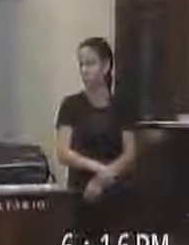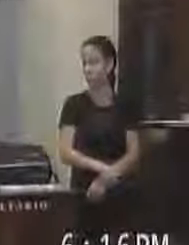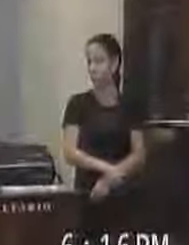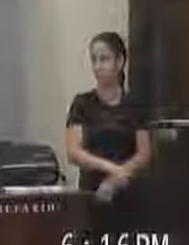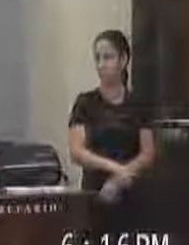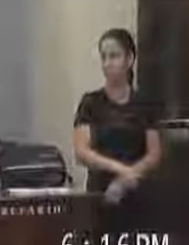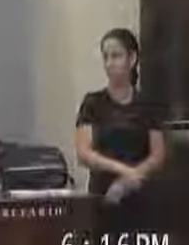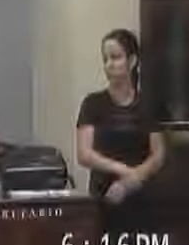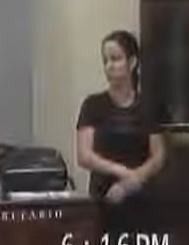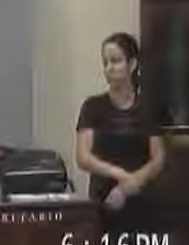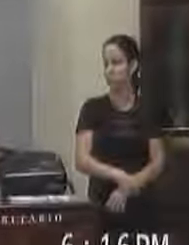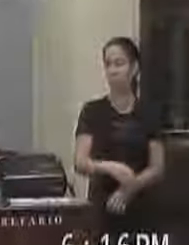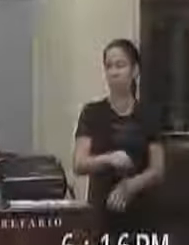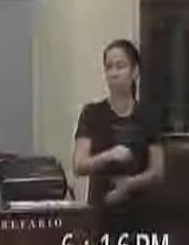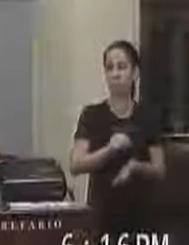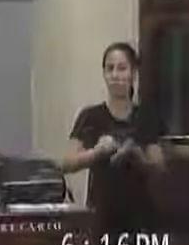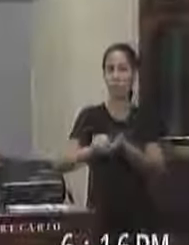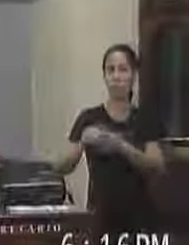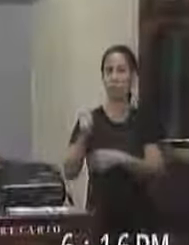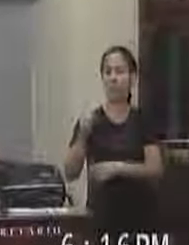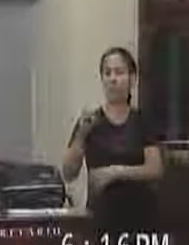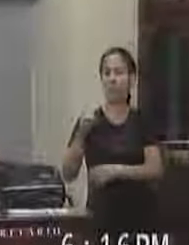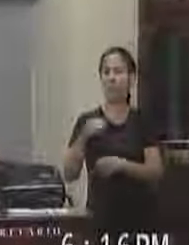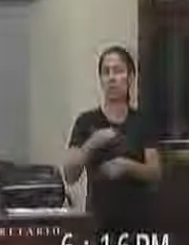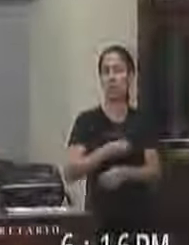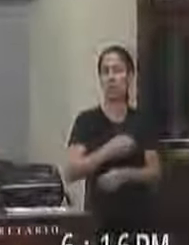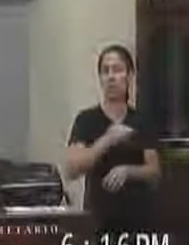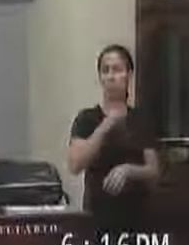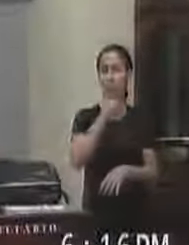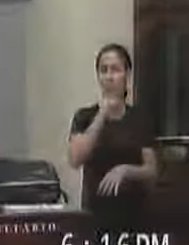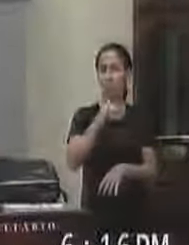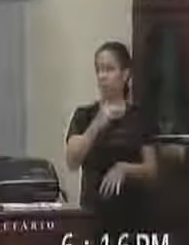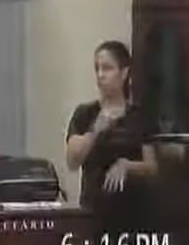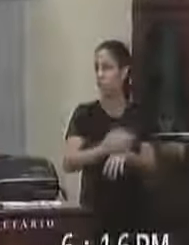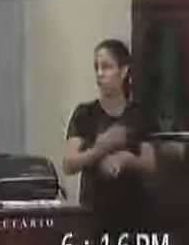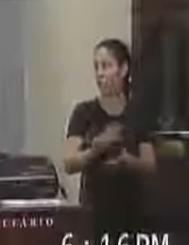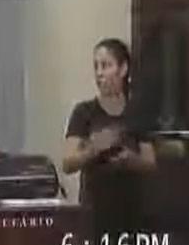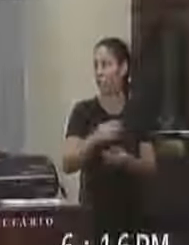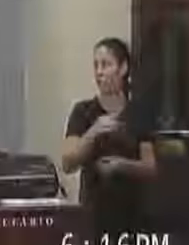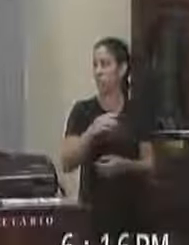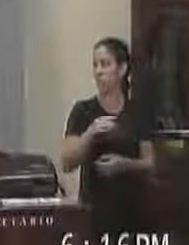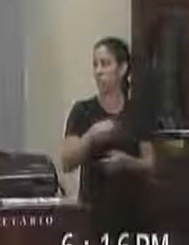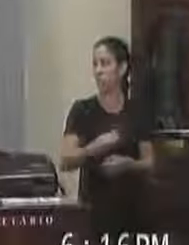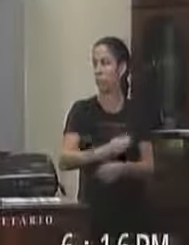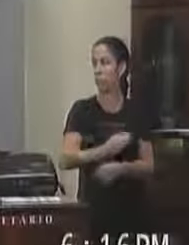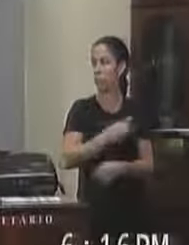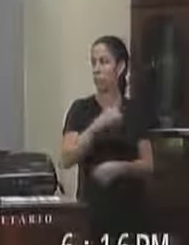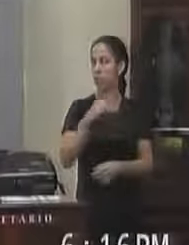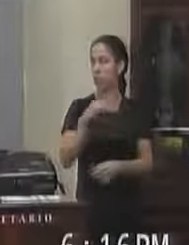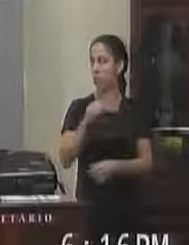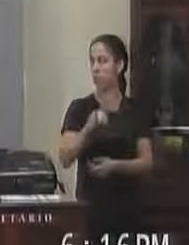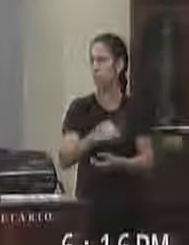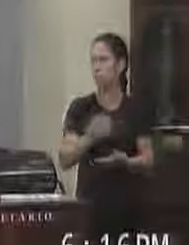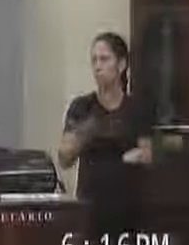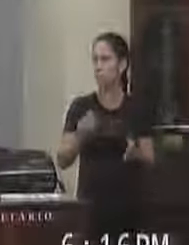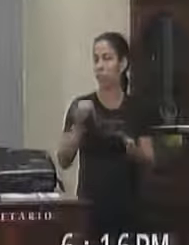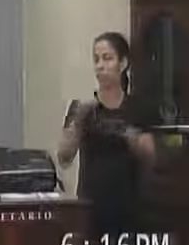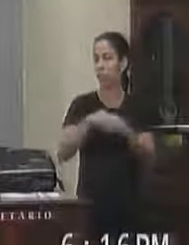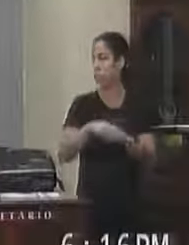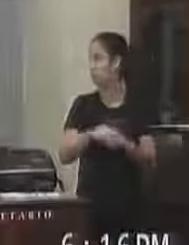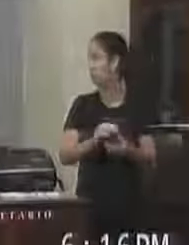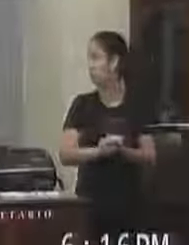Que se faça constar a presença do vereador David Barbosa Nogueira. Vamos colocar em votação